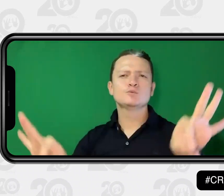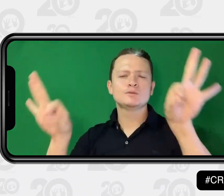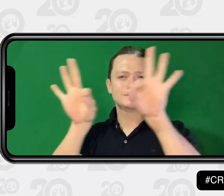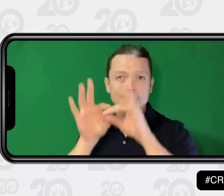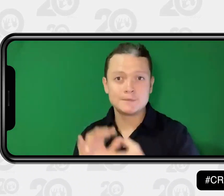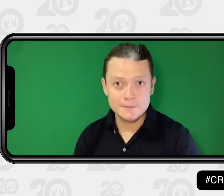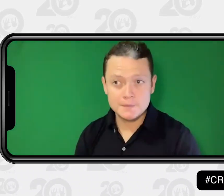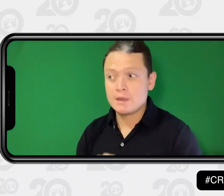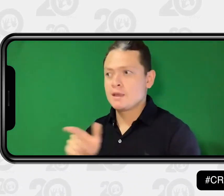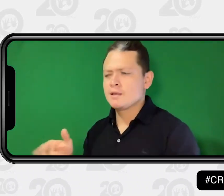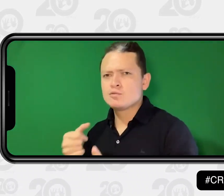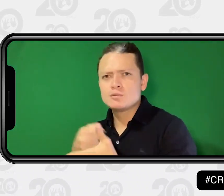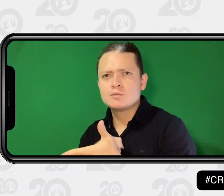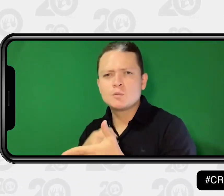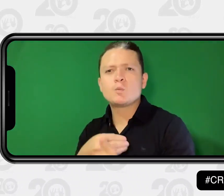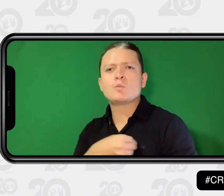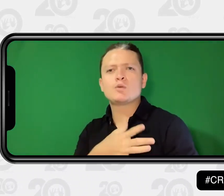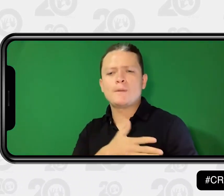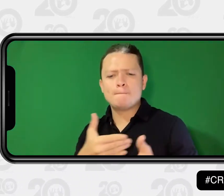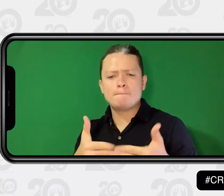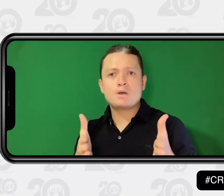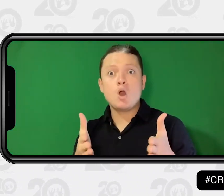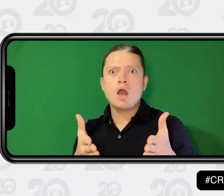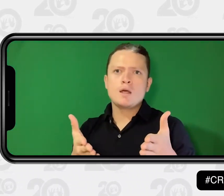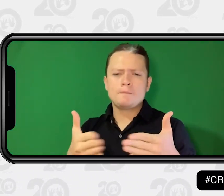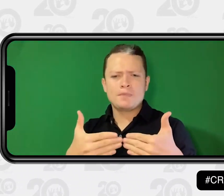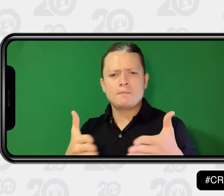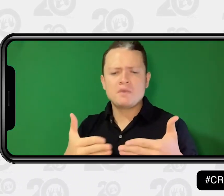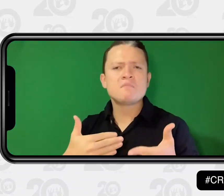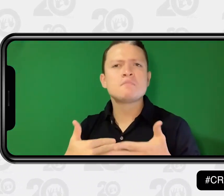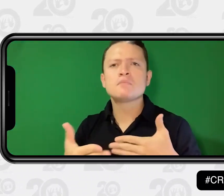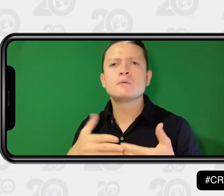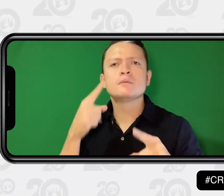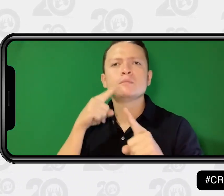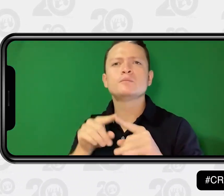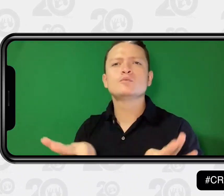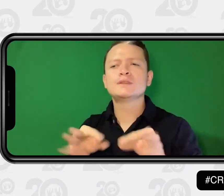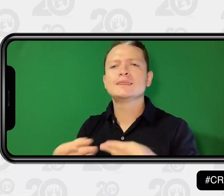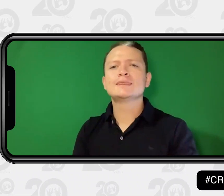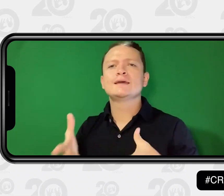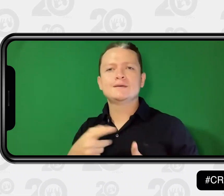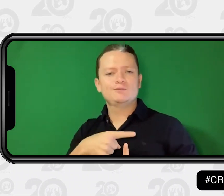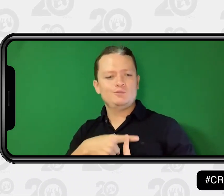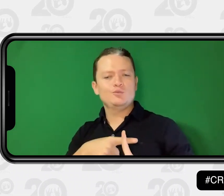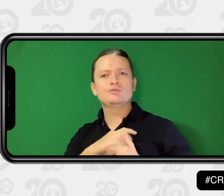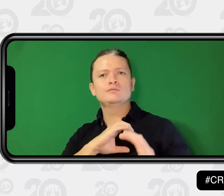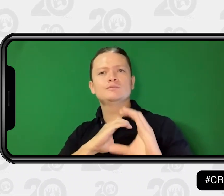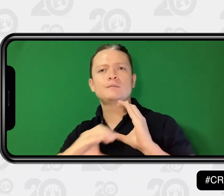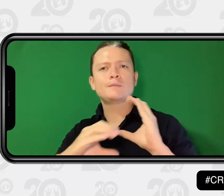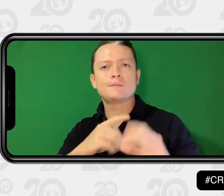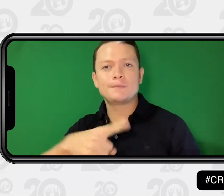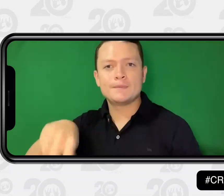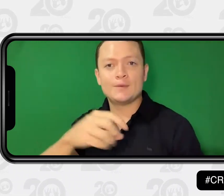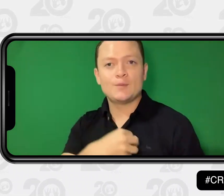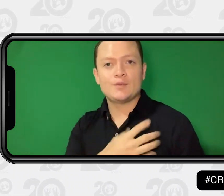Y finalmente la comunicación. Es una oportunidad que ha abierto puertas para darnos comunicación.